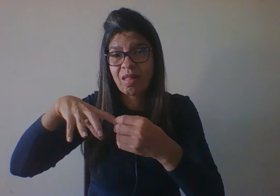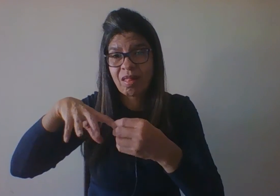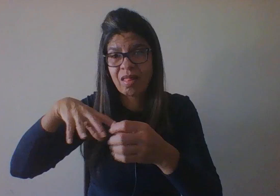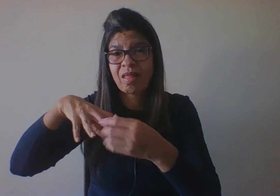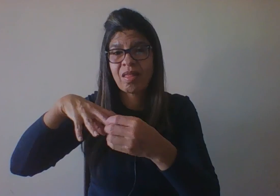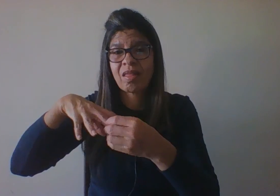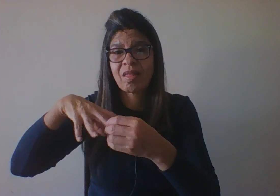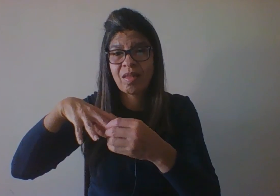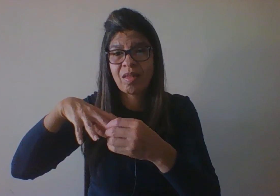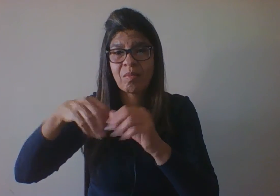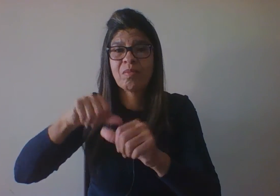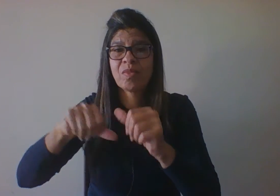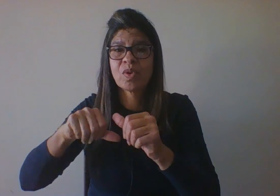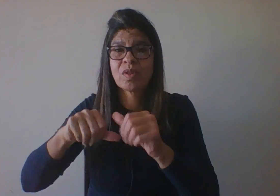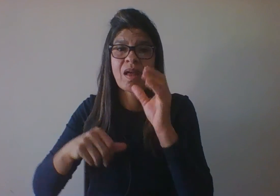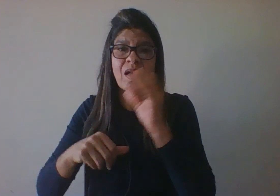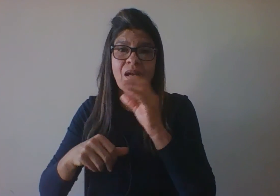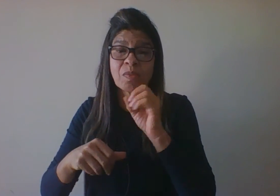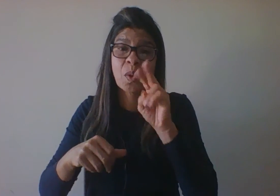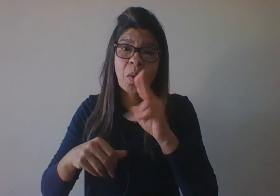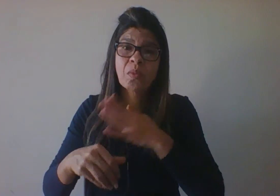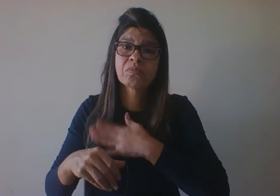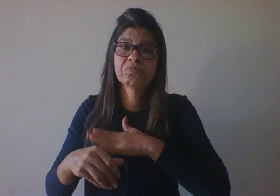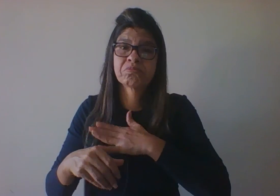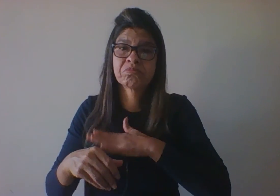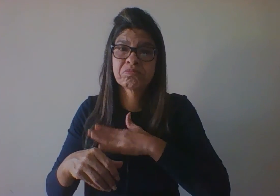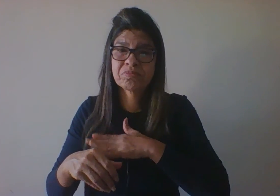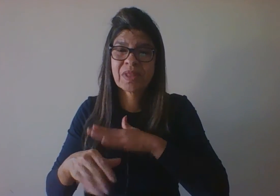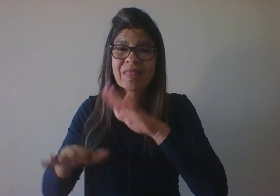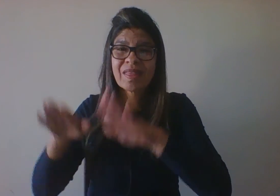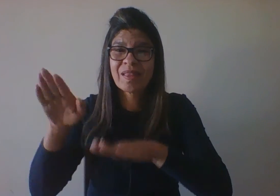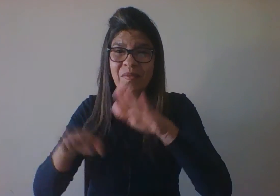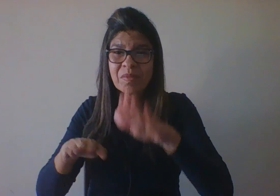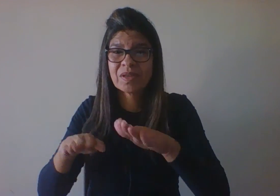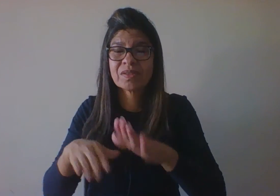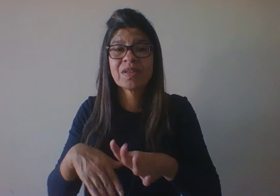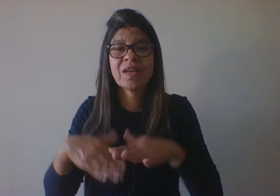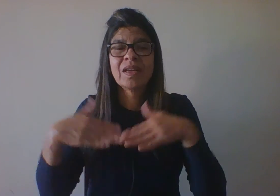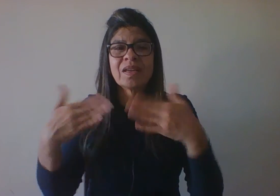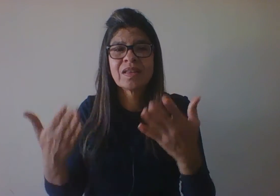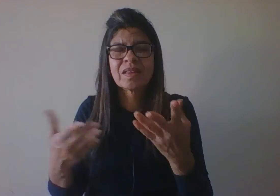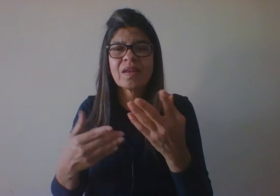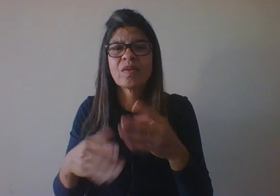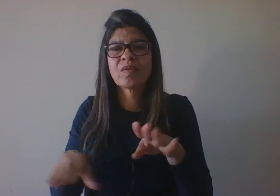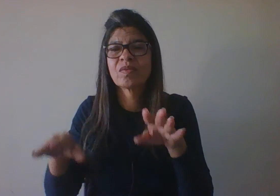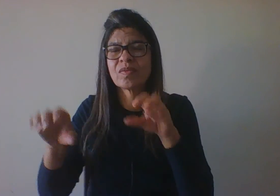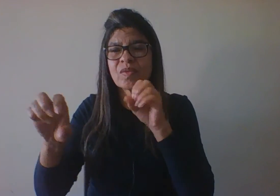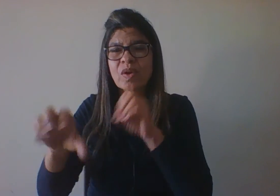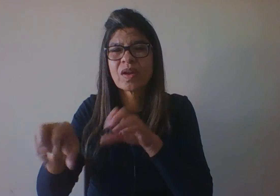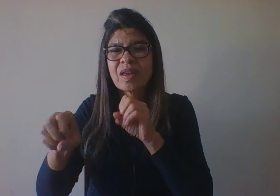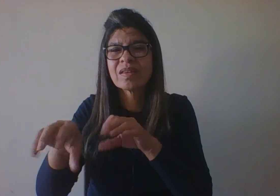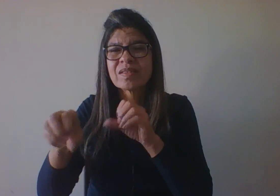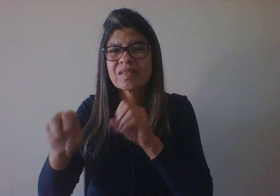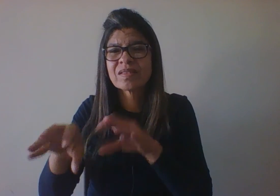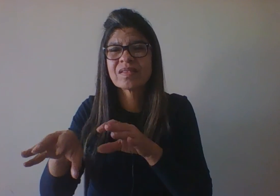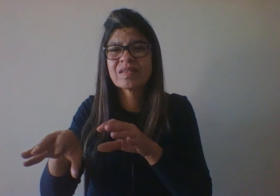ao acesso à educação, nós vimos recentemente, provavelmente vocês lidaram com isso, uma transição